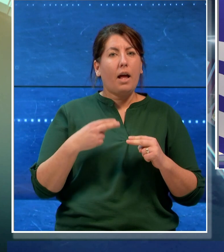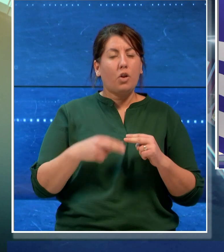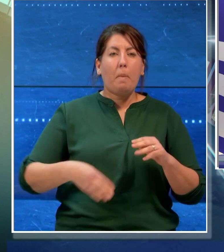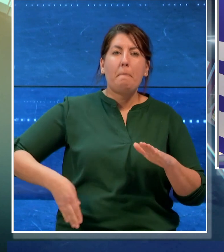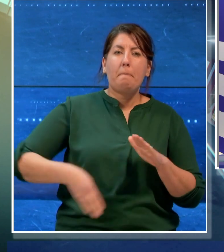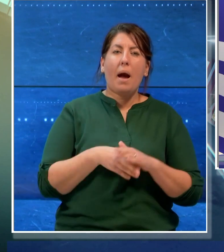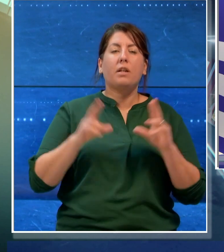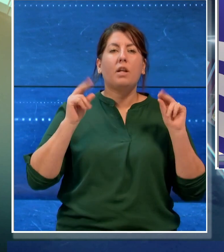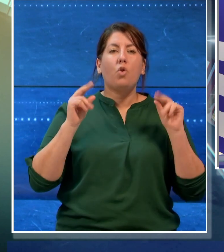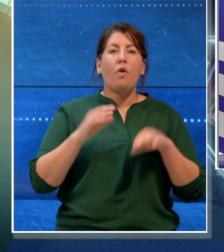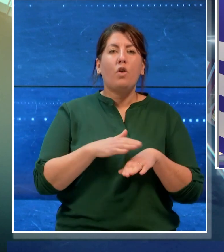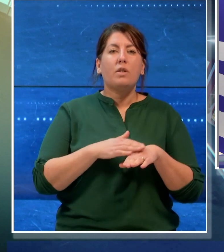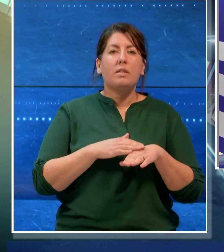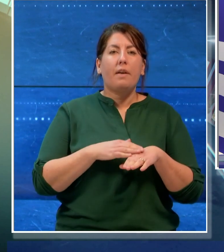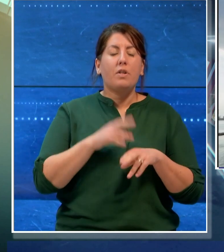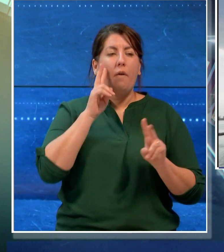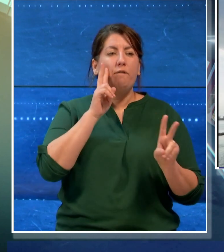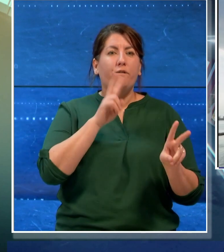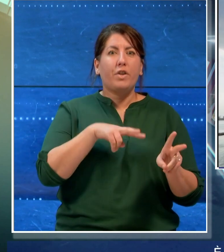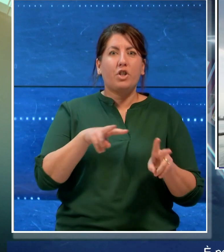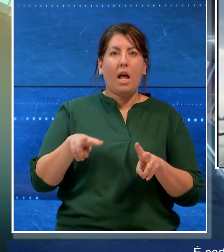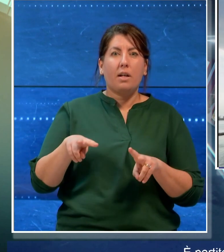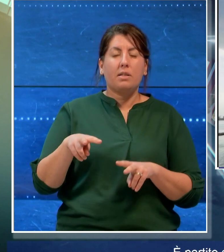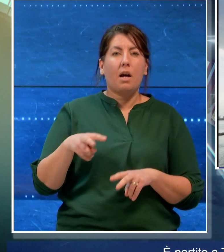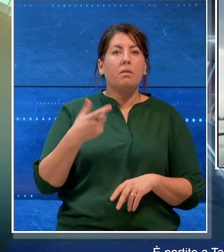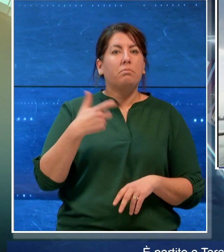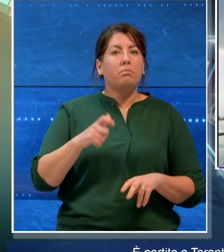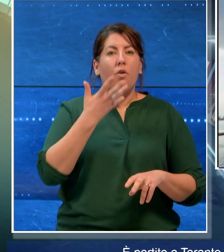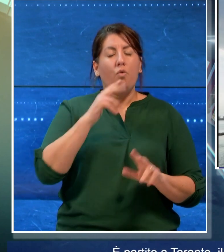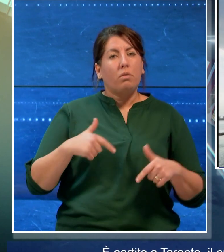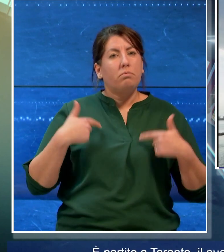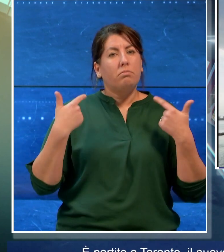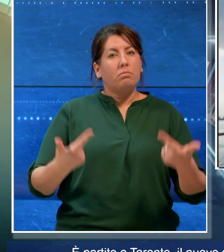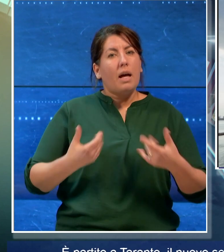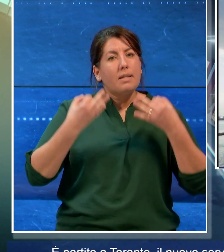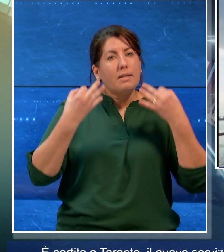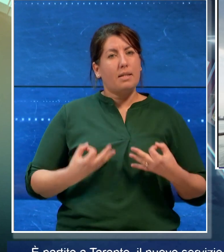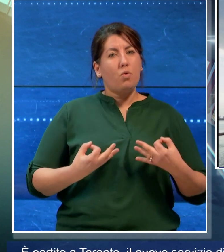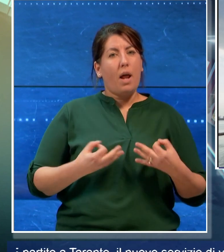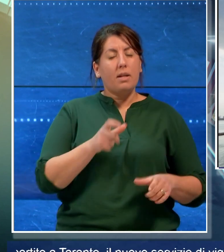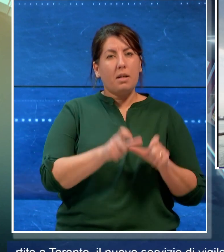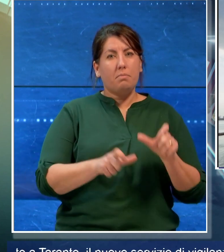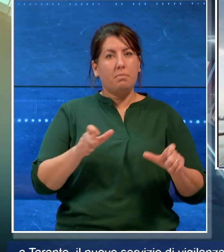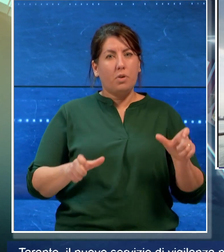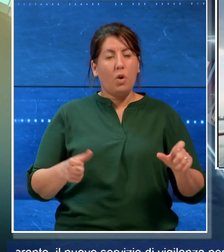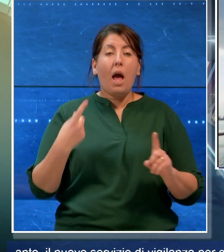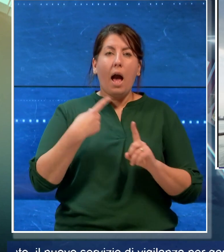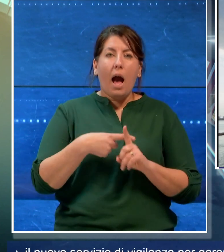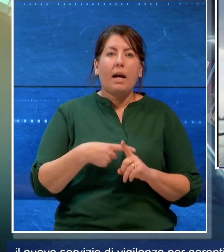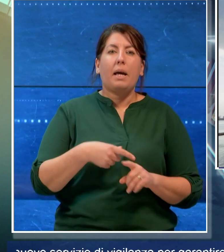servizio di vigilanza per garantire sicurezza all'utenza e al